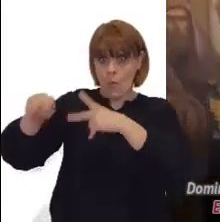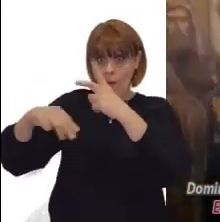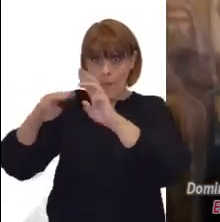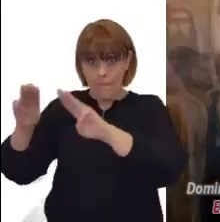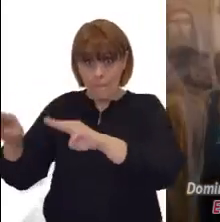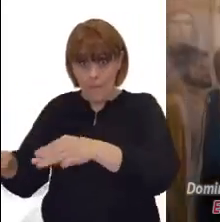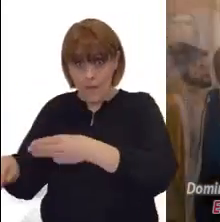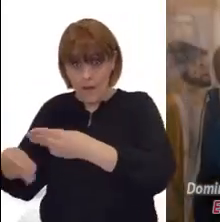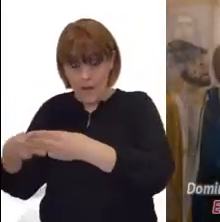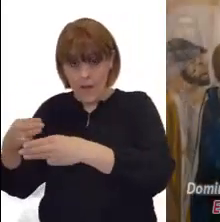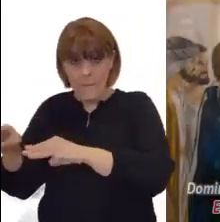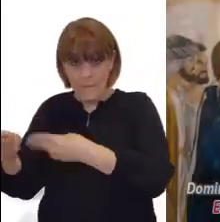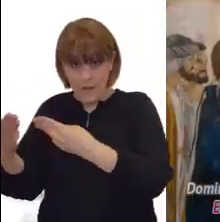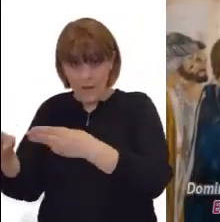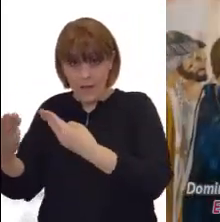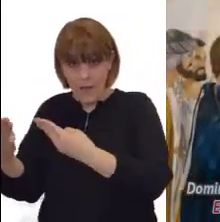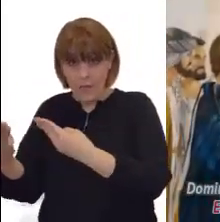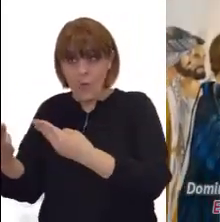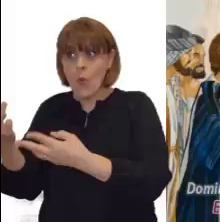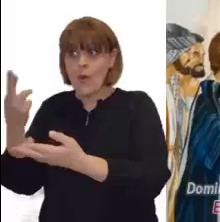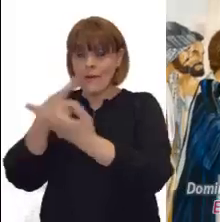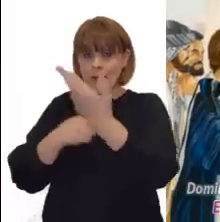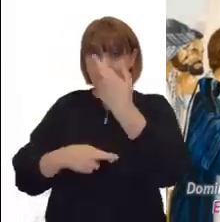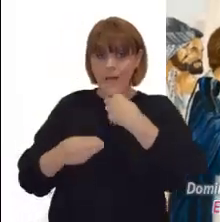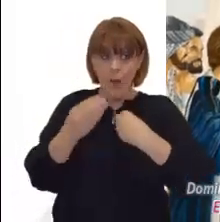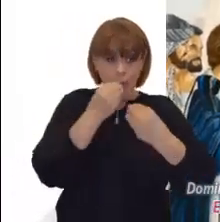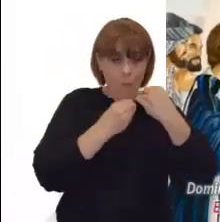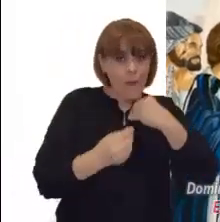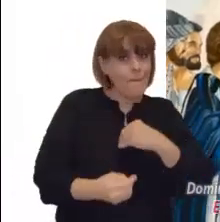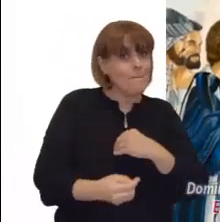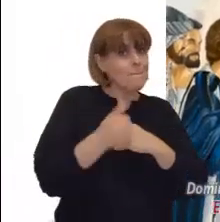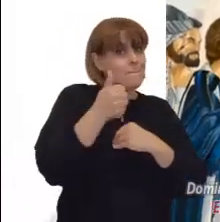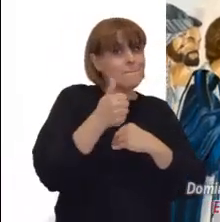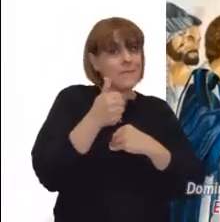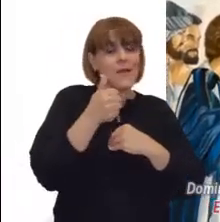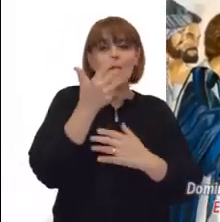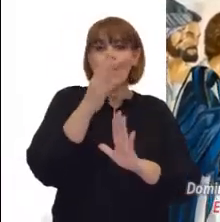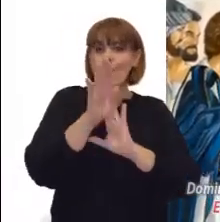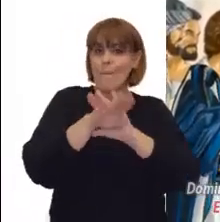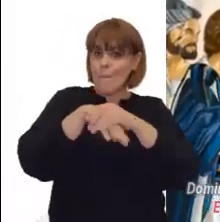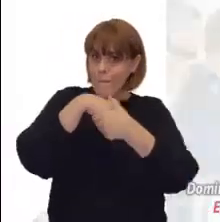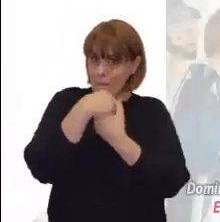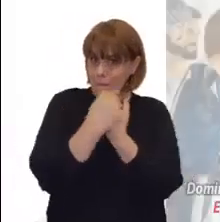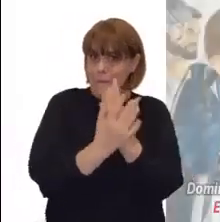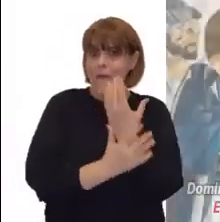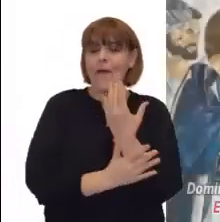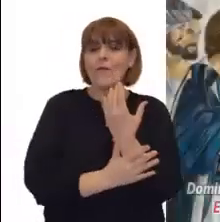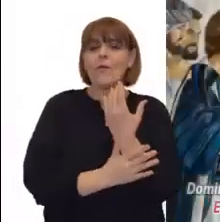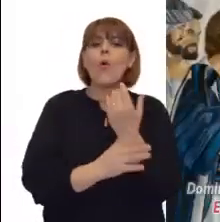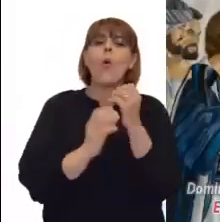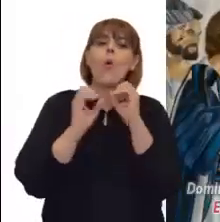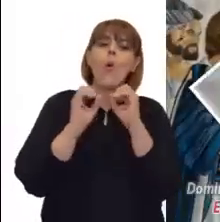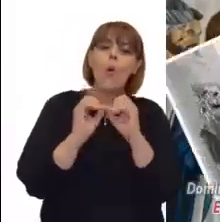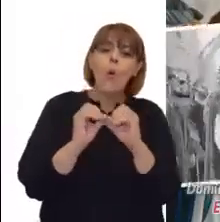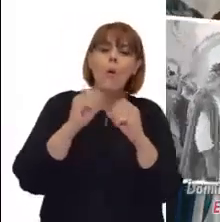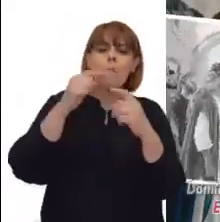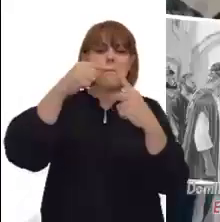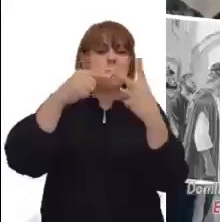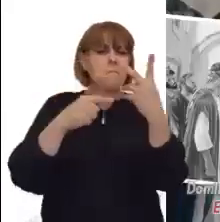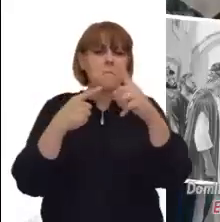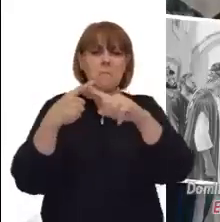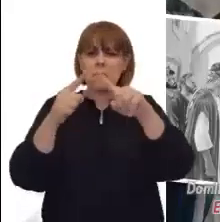hipócritas, cuando escribió, Este pueblo me honra con los labios, pero su corazón está lejos de mí?